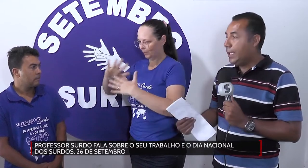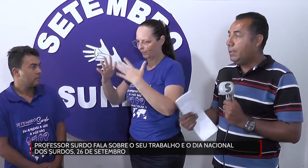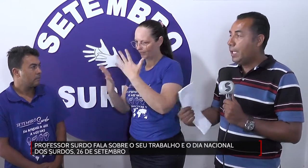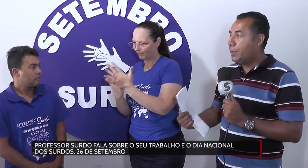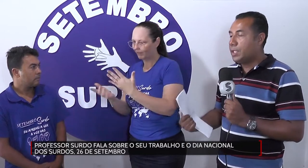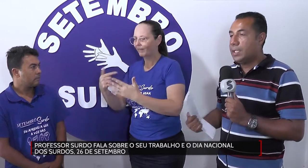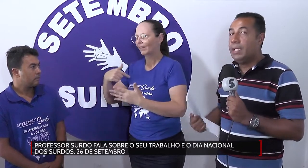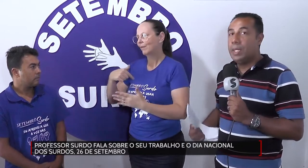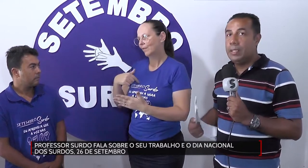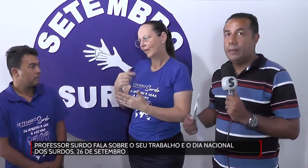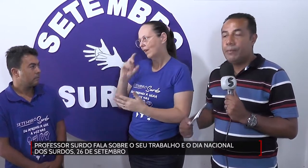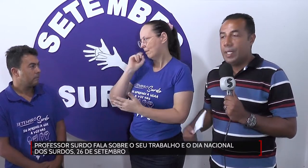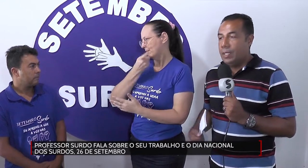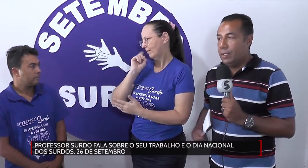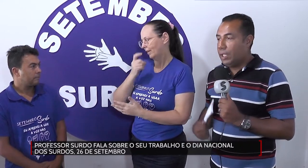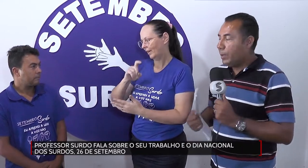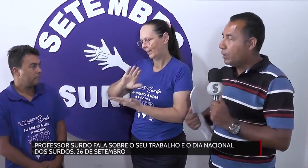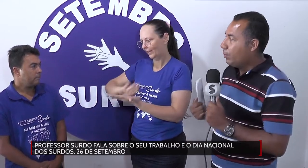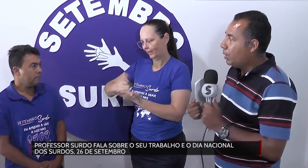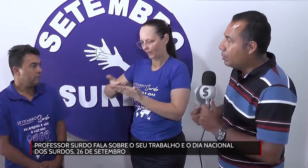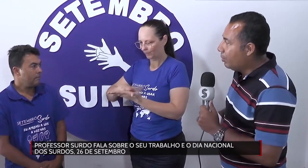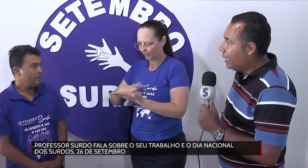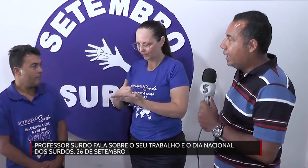a intérprete aqui é Meire. Eu quero perguntar para o Cláudio Omar,